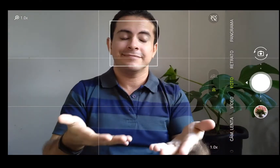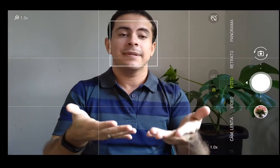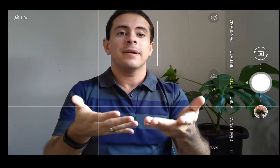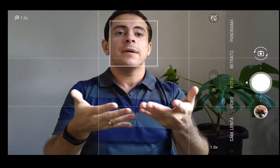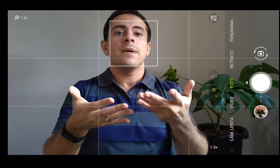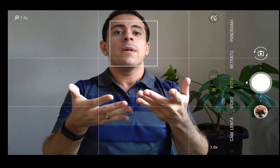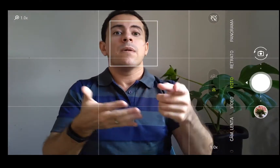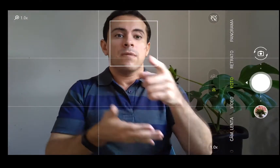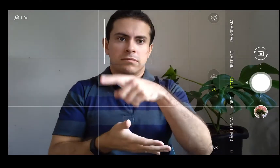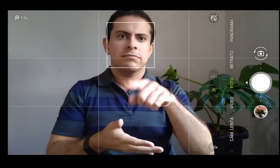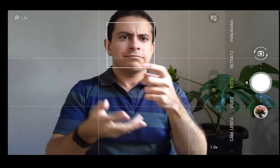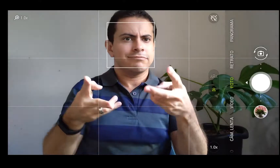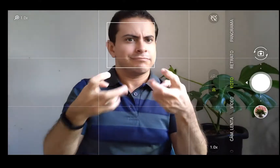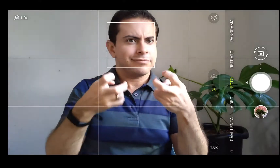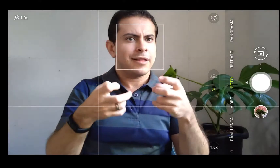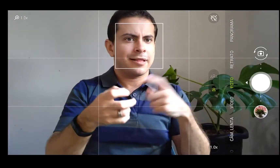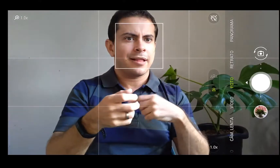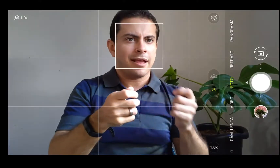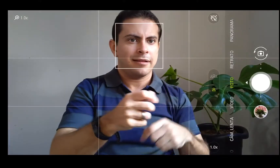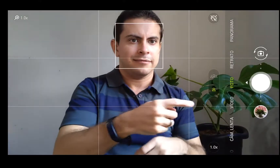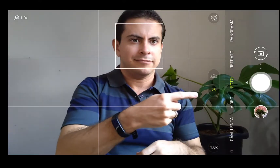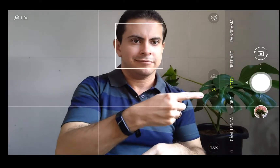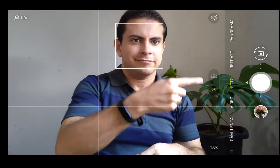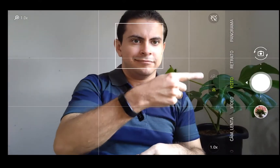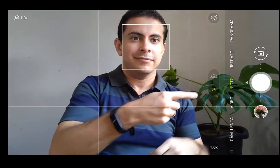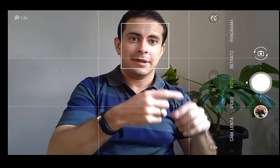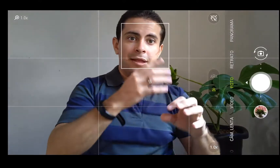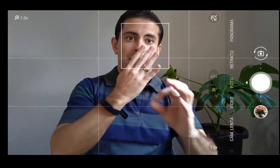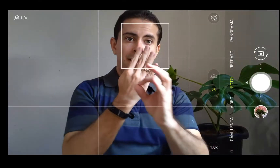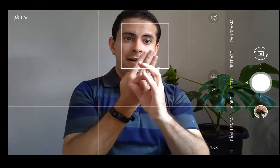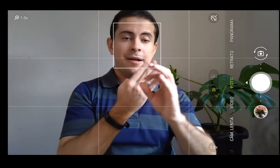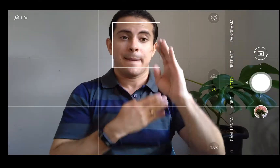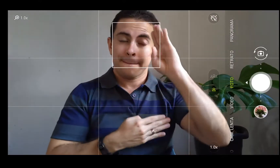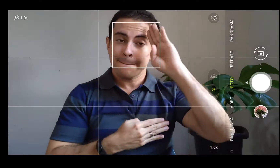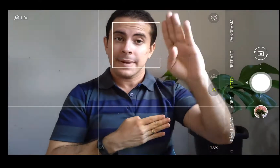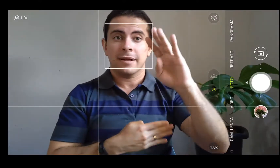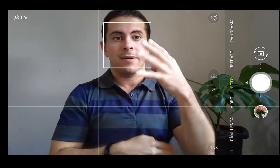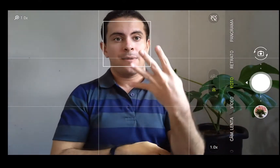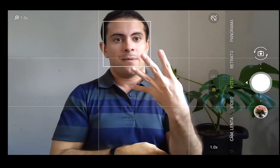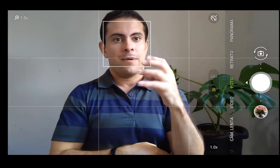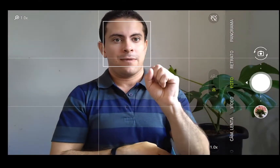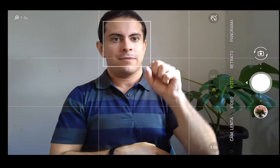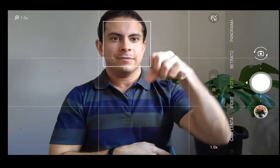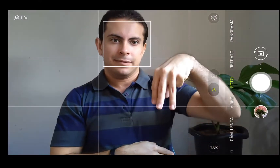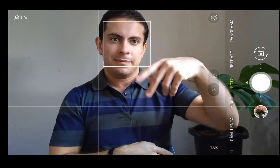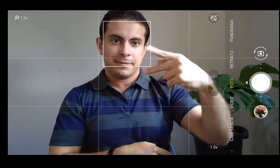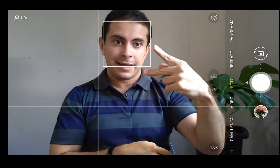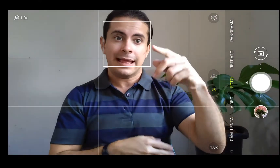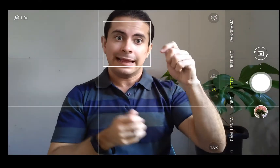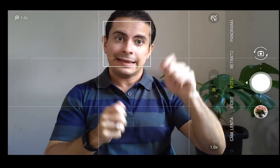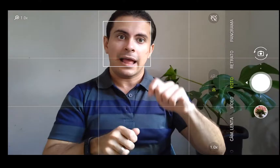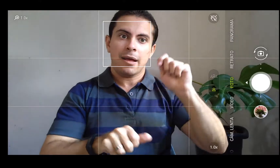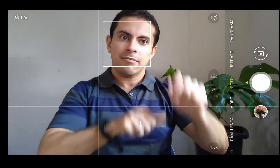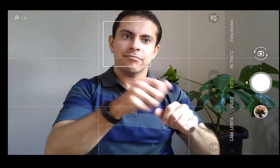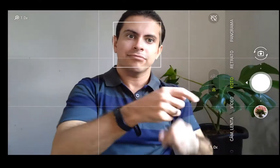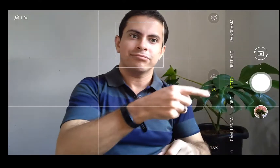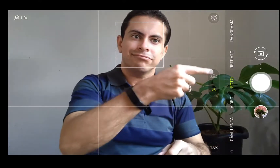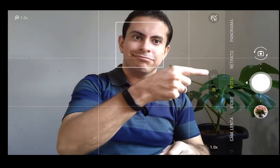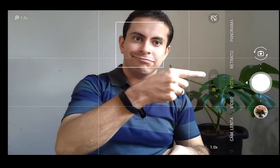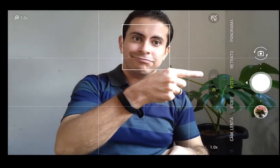e você dá para ver que ele está na câmera principal, que é a câmera de 48 megapixels. Mas dá para mudar aqui, está vendo essas montanhas,